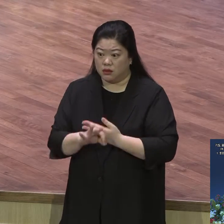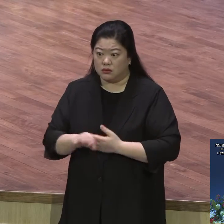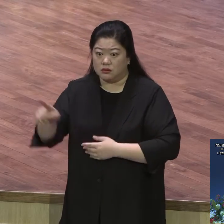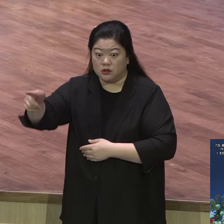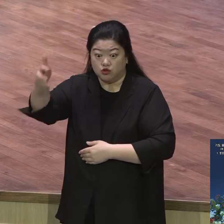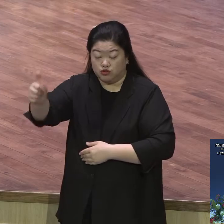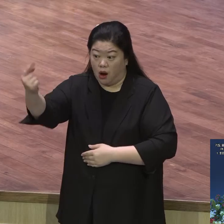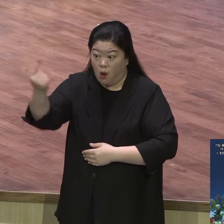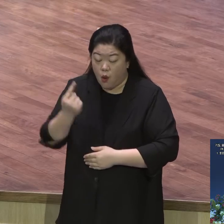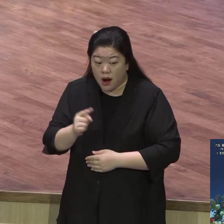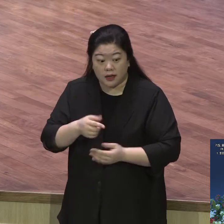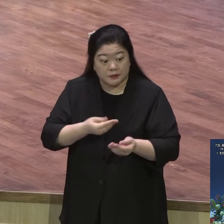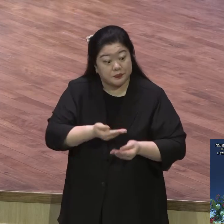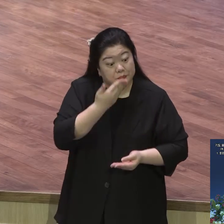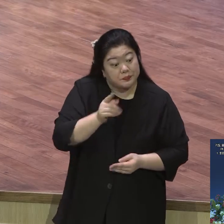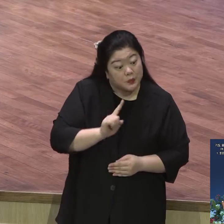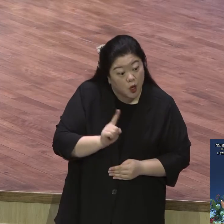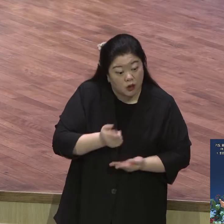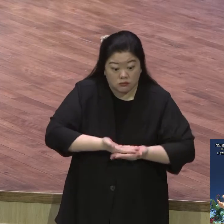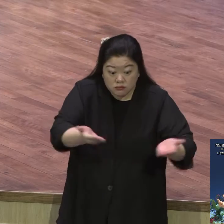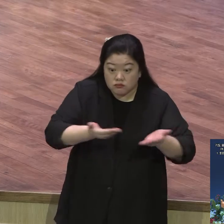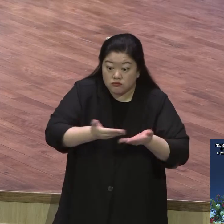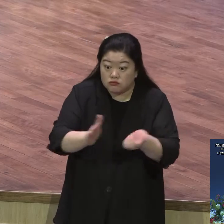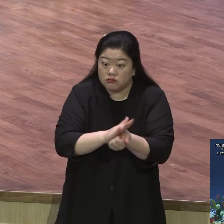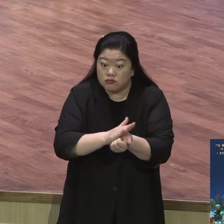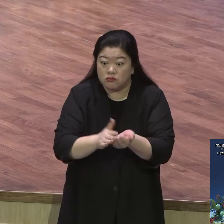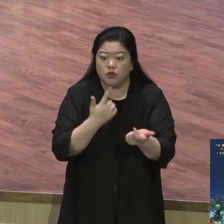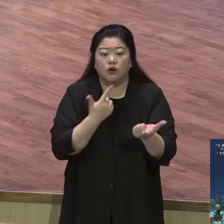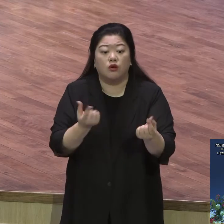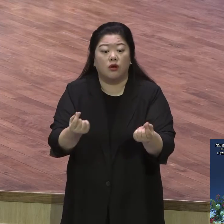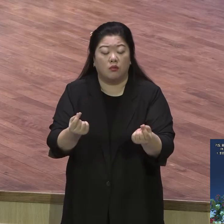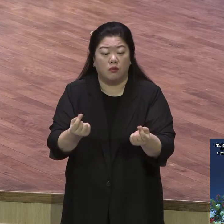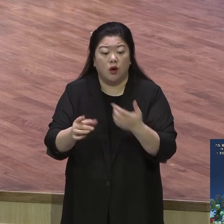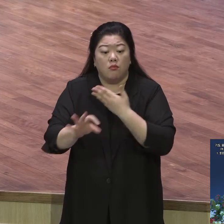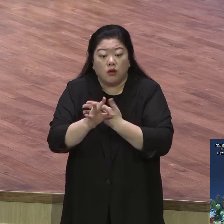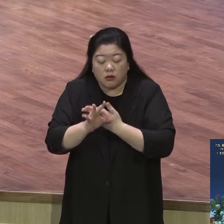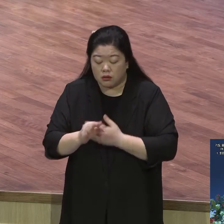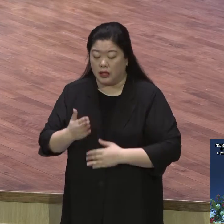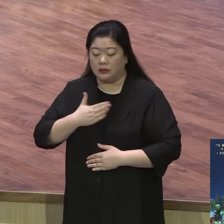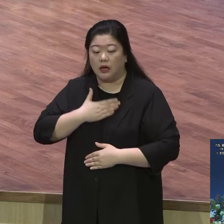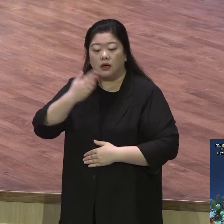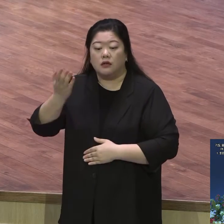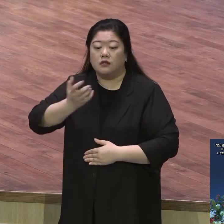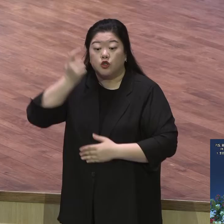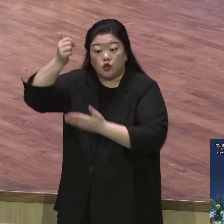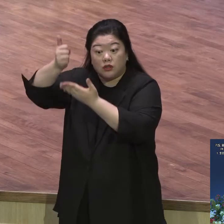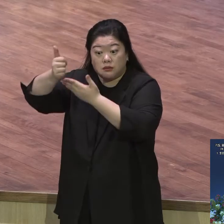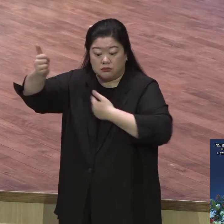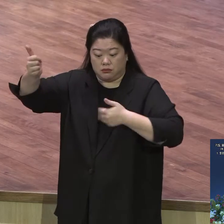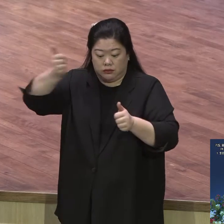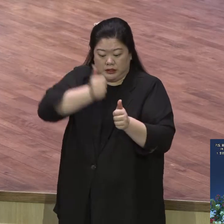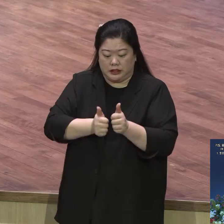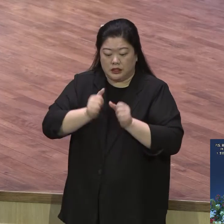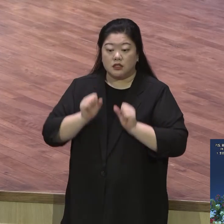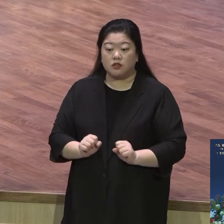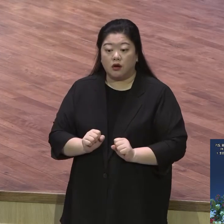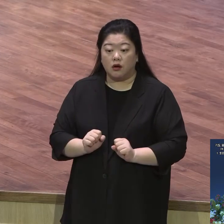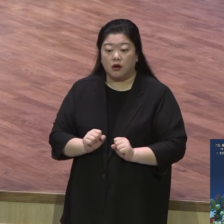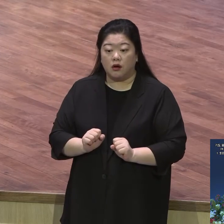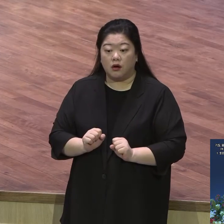그분과 함께 하면 얼마나 역사이 나겠냐고요 그게 뭐요 내 주인도 역사 아닙니까 이런 체험의 증거의